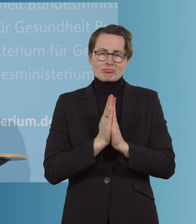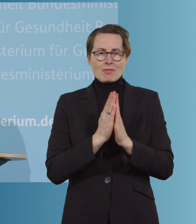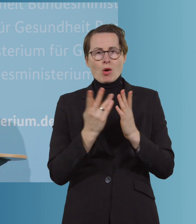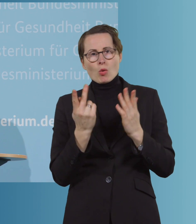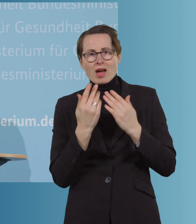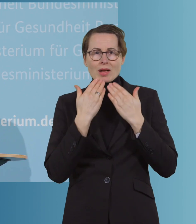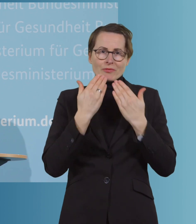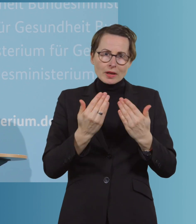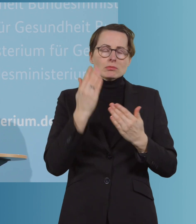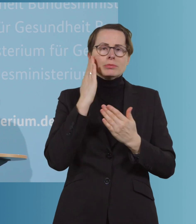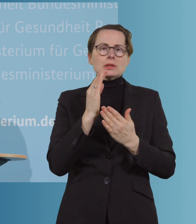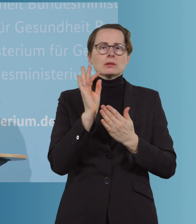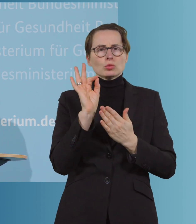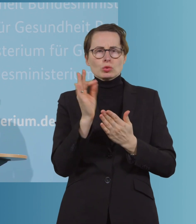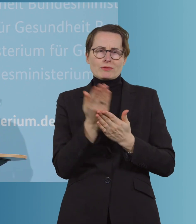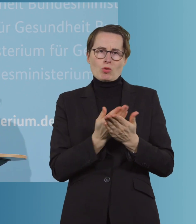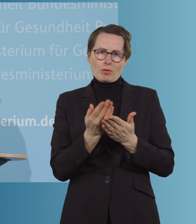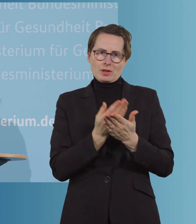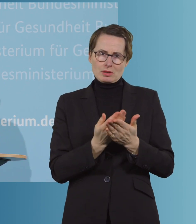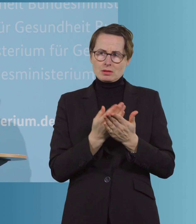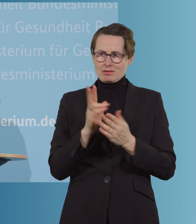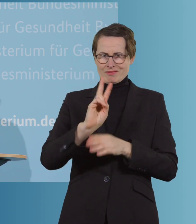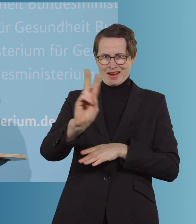mit gutem Beispiel voranzugehen, die politische Verantwortung tragen.